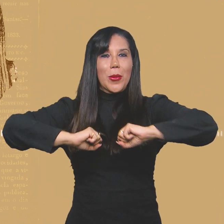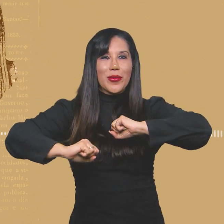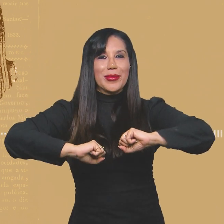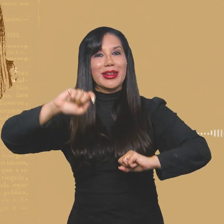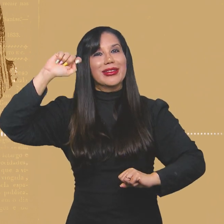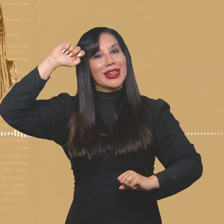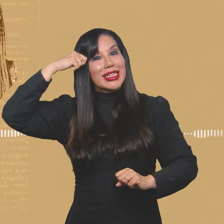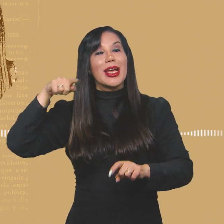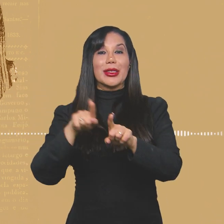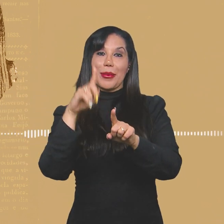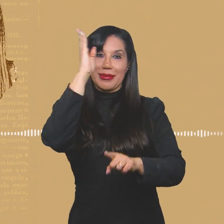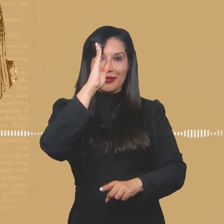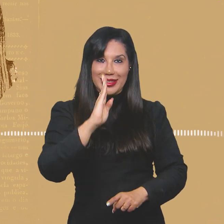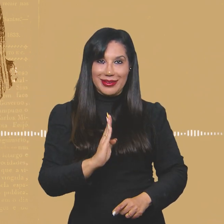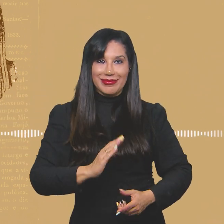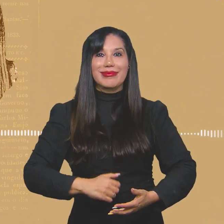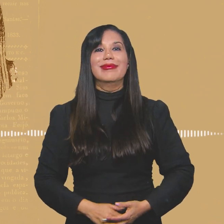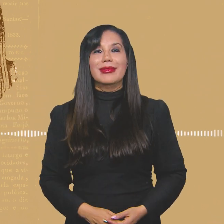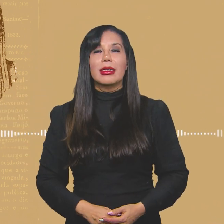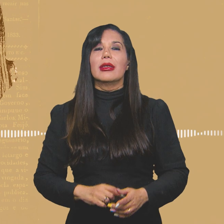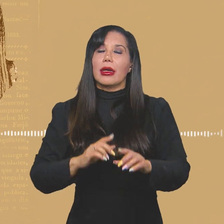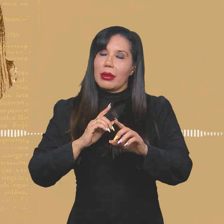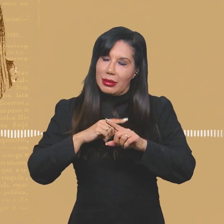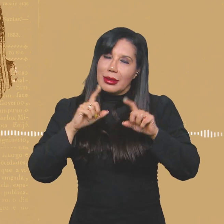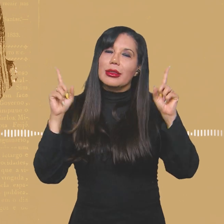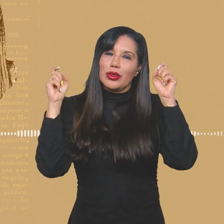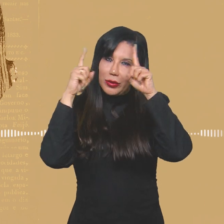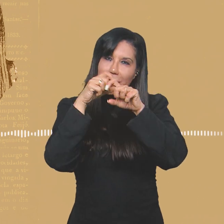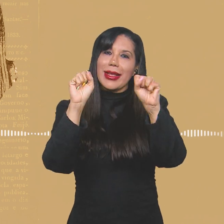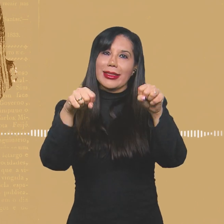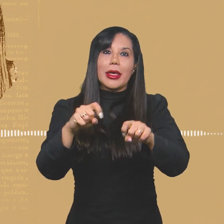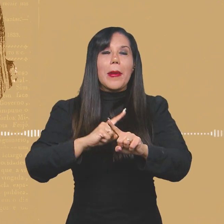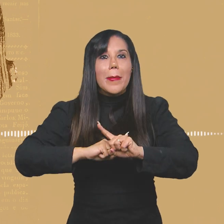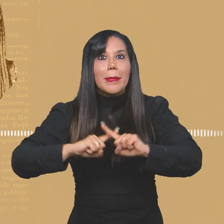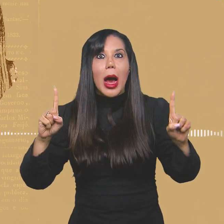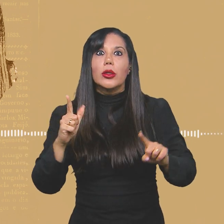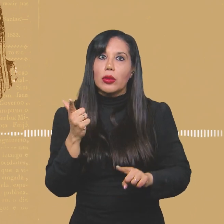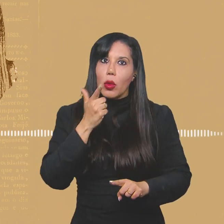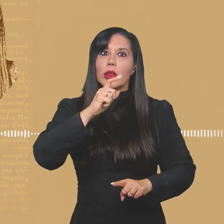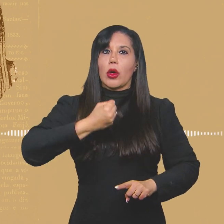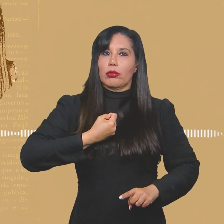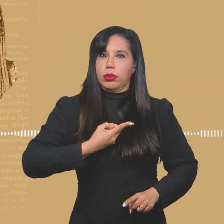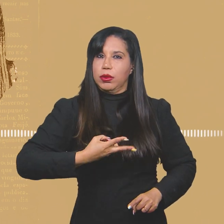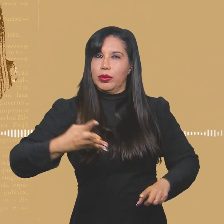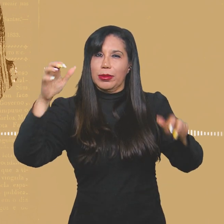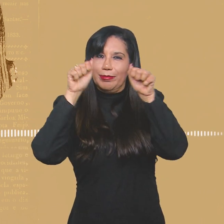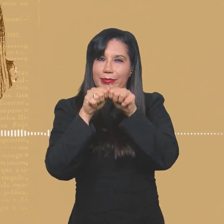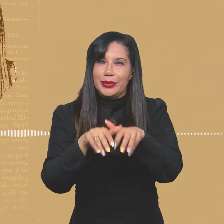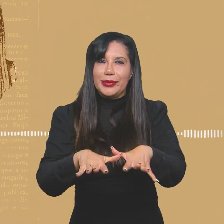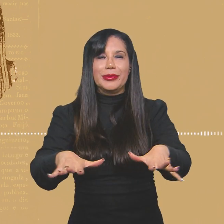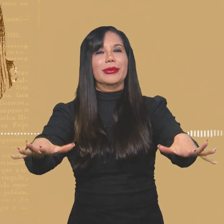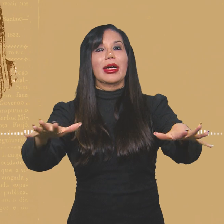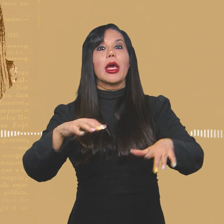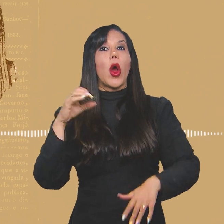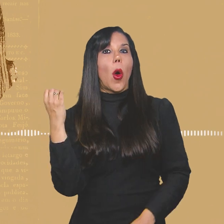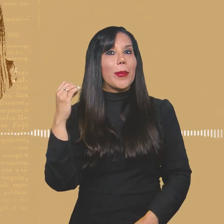e para o Brasil. Mesmo com todas as dificuldades, a gente atingiu um bom número. Foi bem impactante em Porto